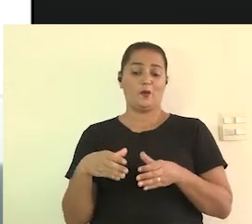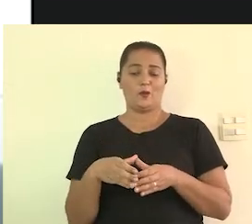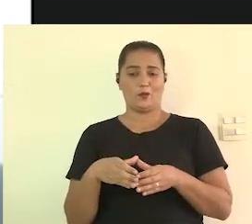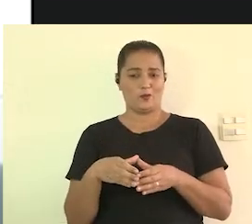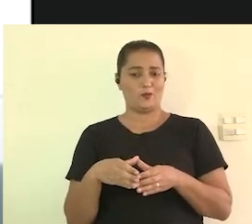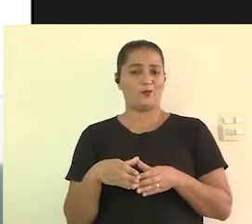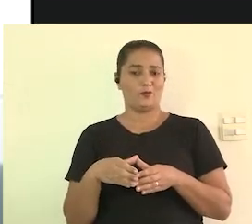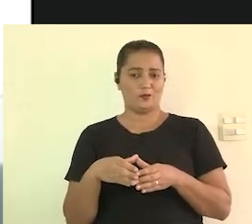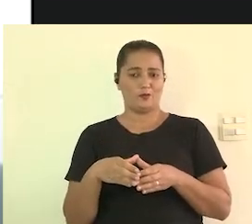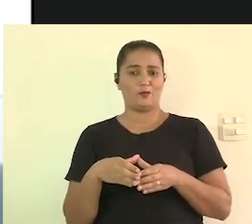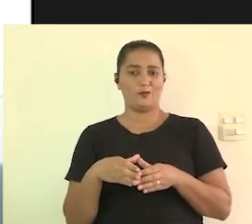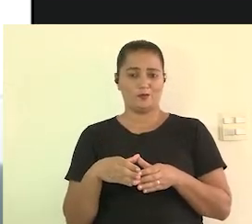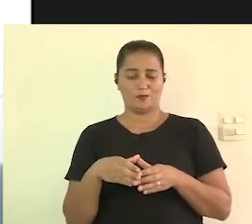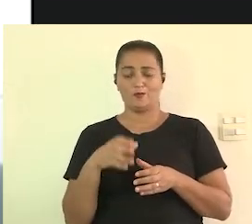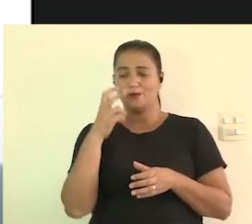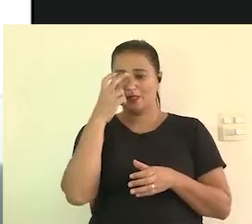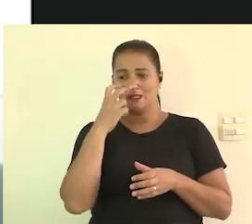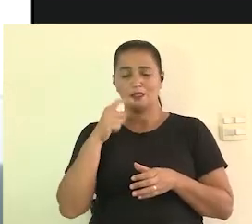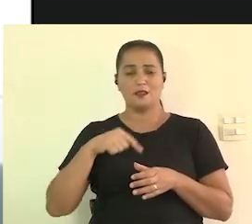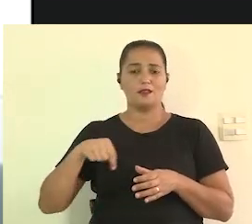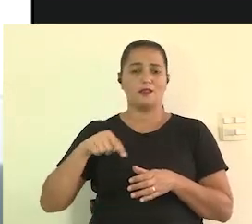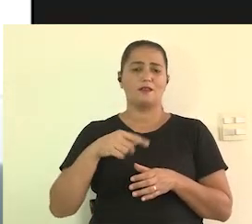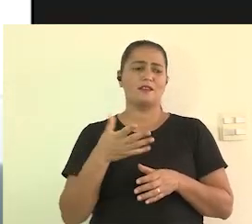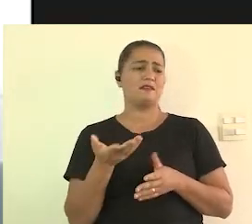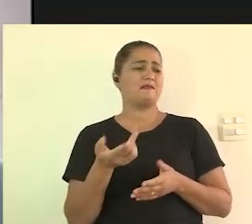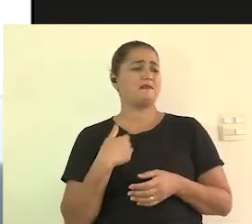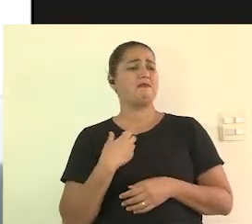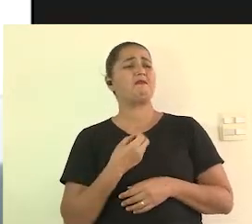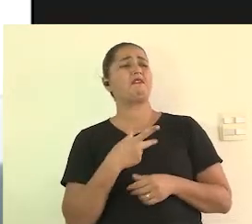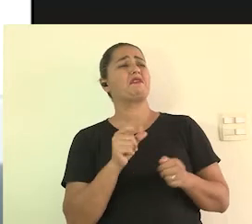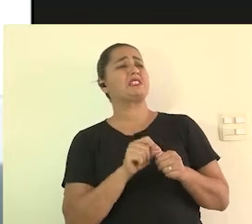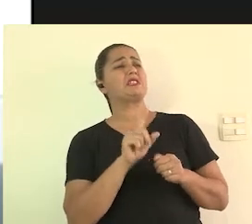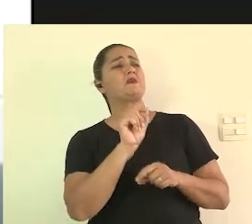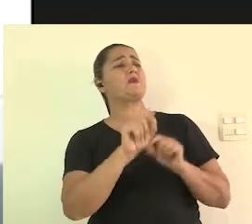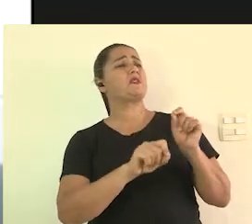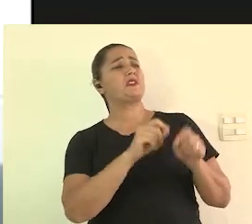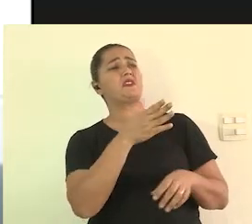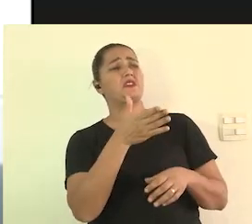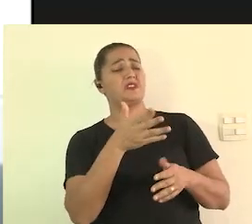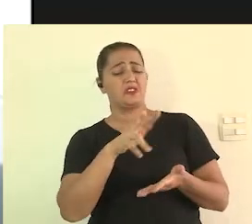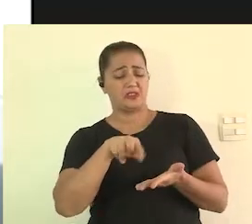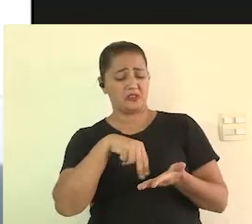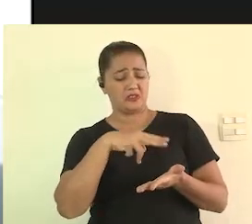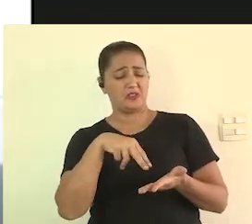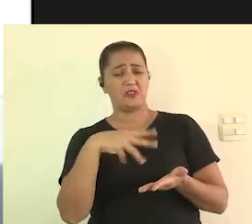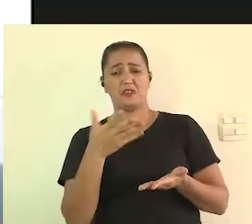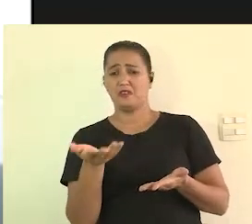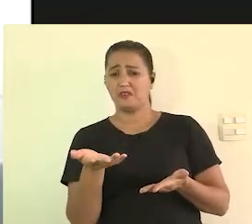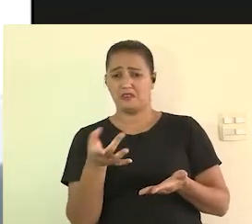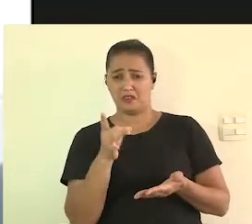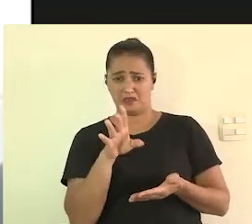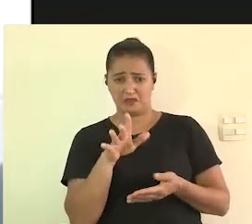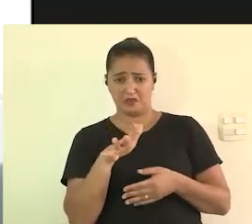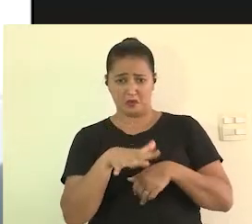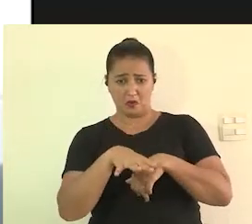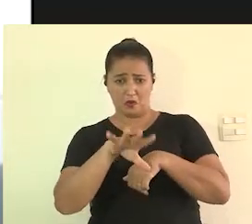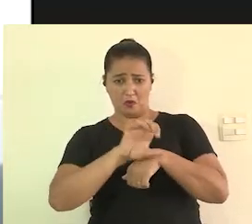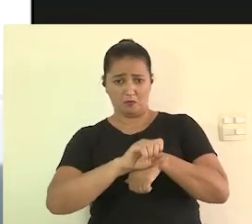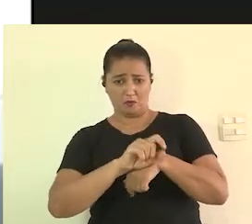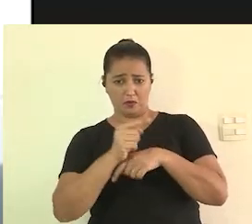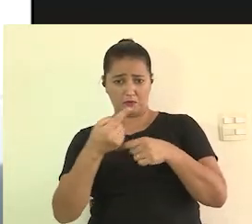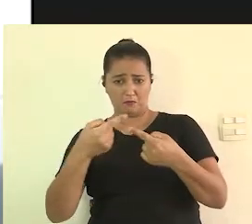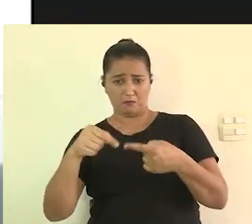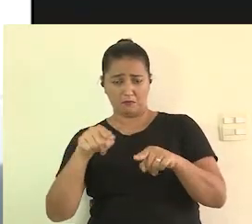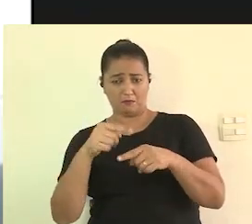comunidade de pessoas com deficiência visual porque eles dizem mas eu vou fazer o que no espetáculo de dança eu vou só ouvir a